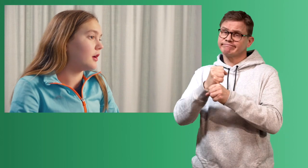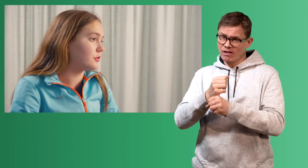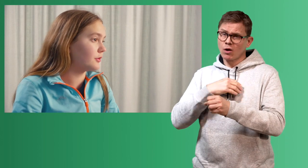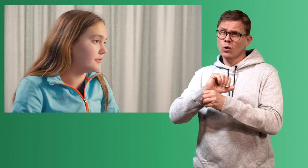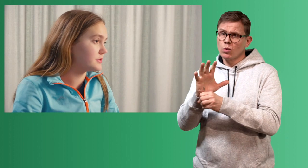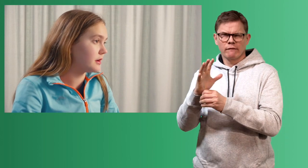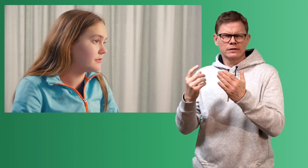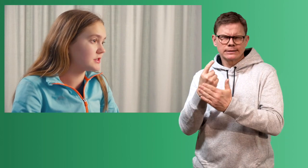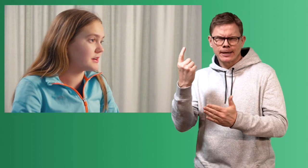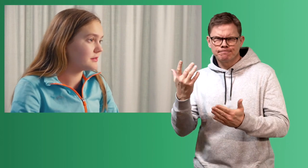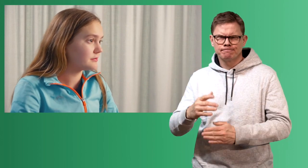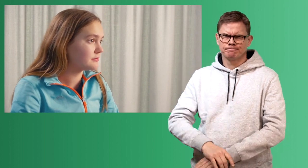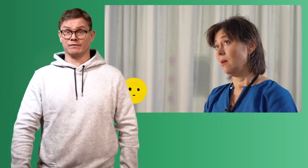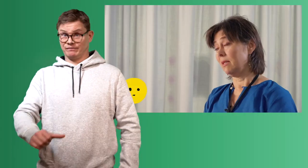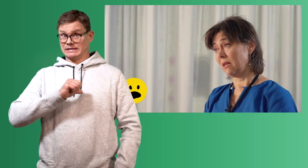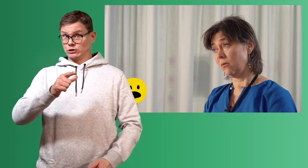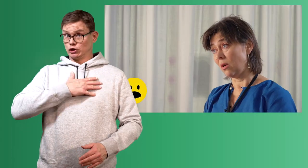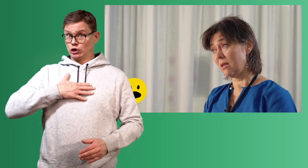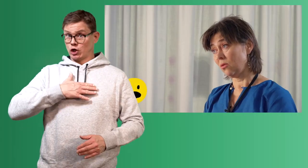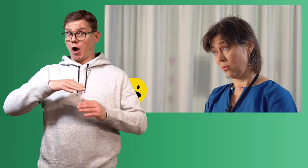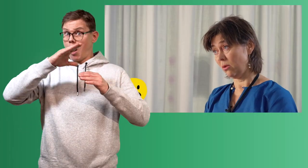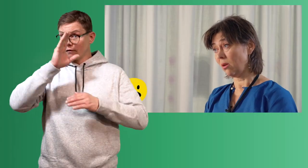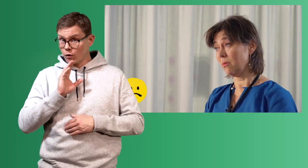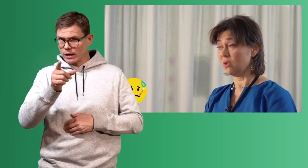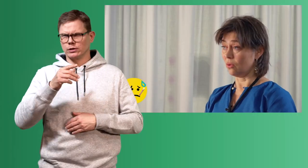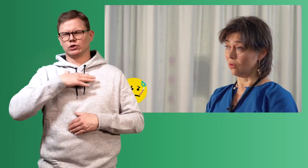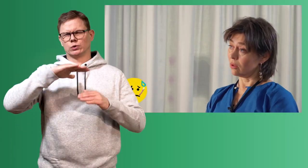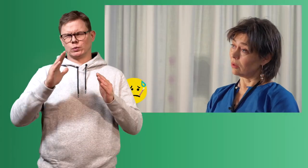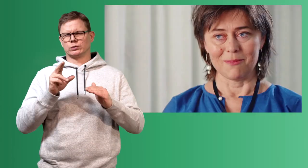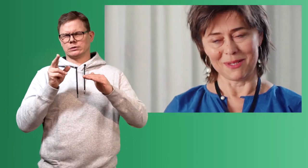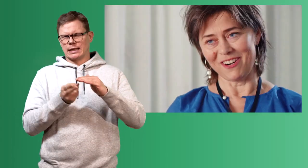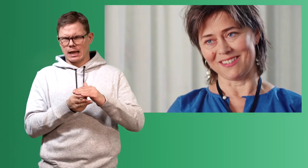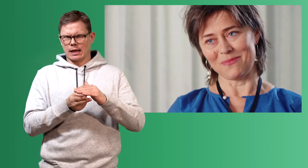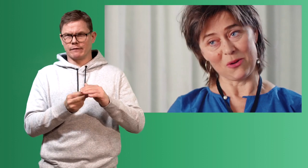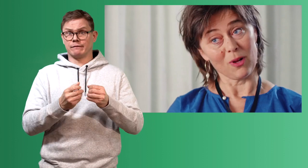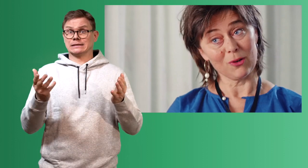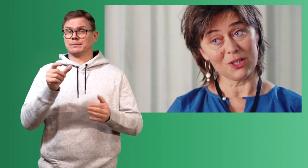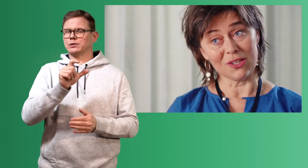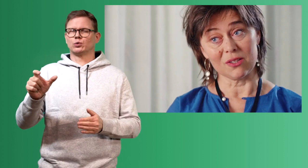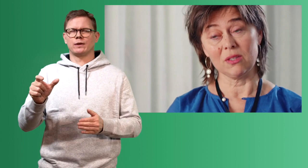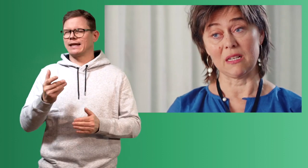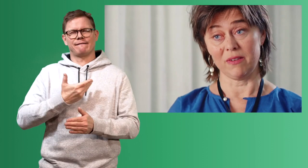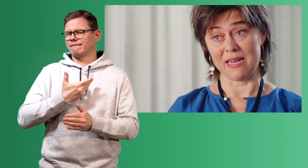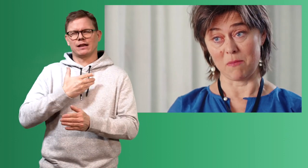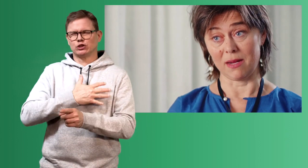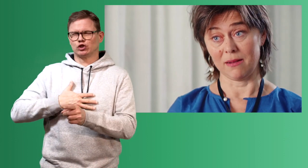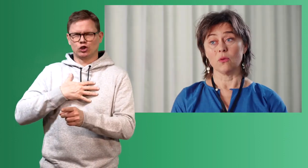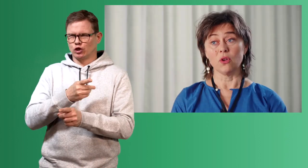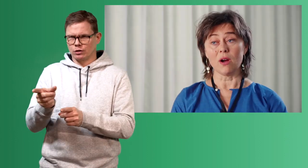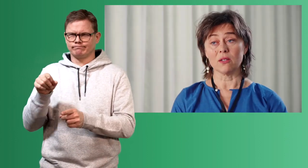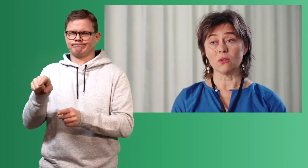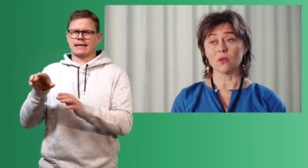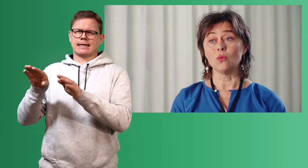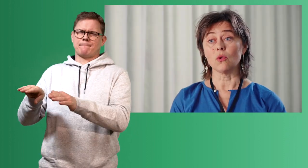sier at de har koronavirus da? Hva skjer da? Hvis det er alvorlig, så blir du lagt inn på sykehus. Men de fleste blir jo ikke alvorlig syk, så de kan være hjemme.